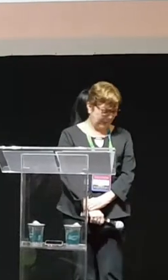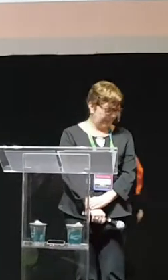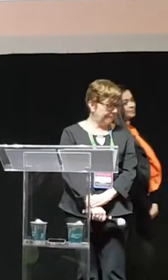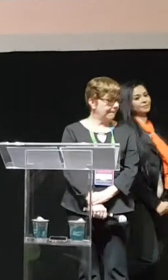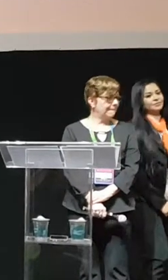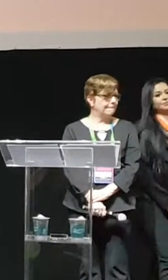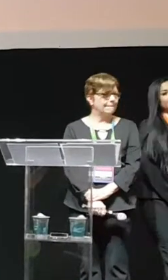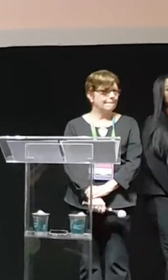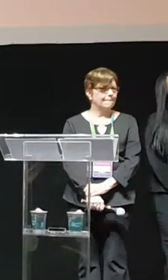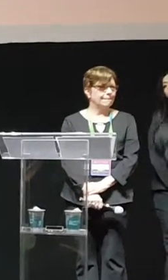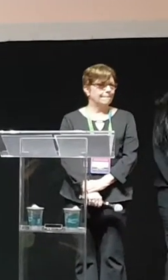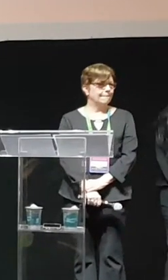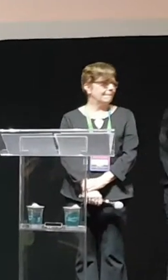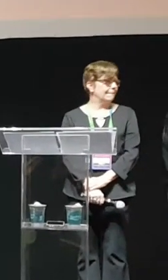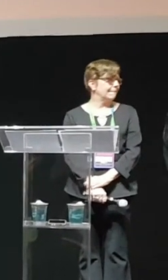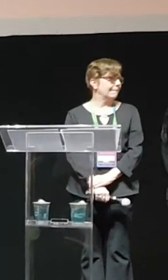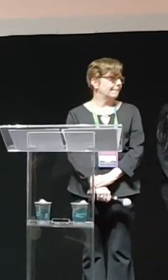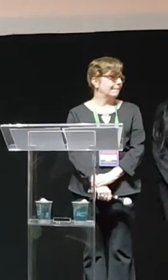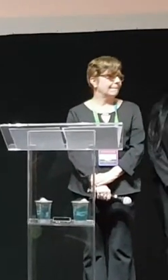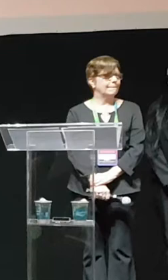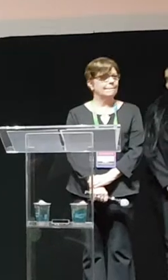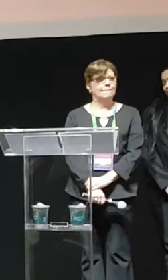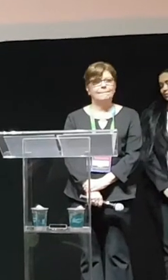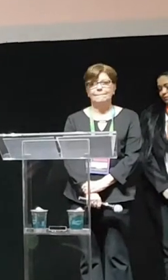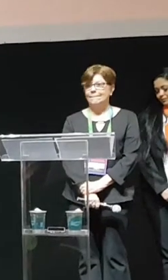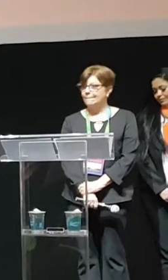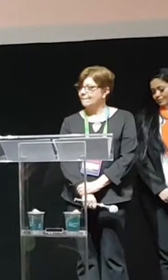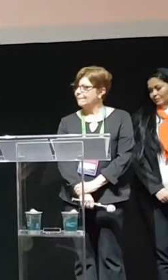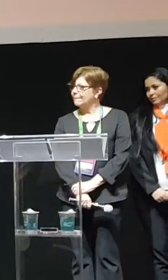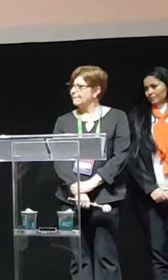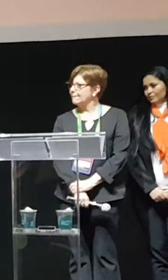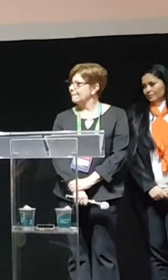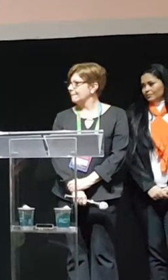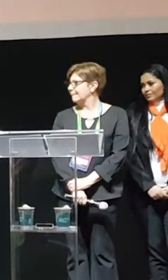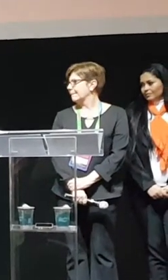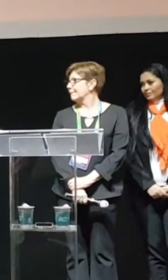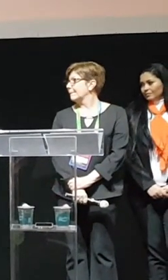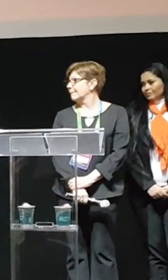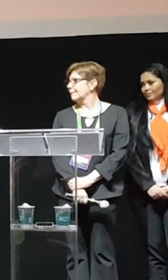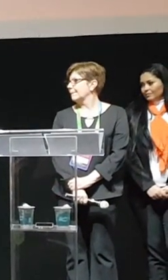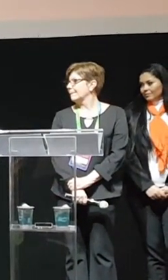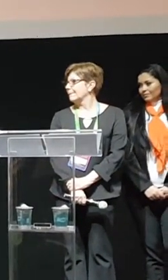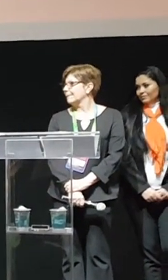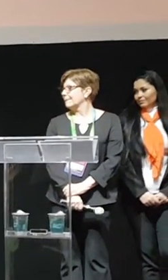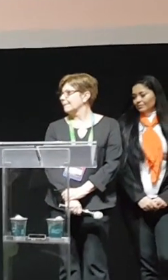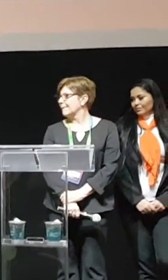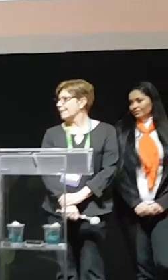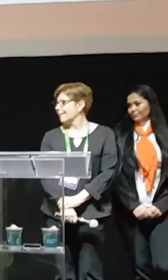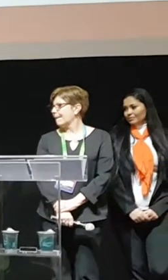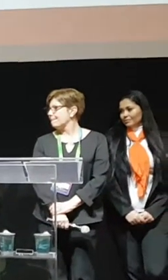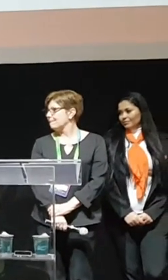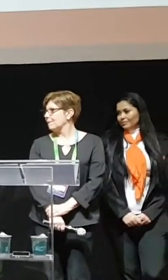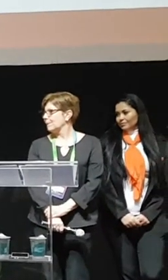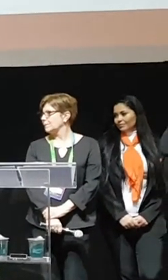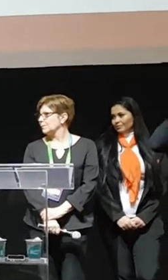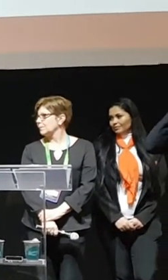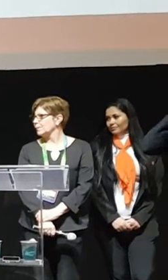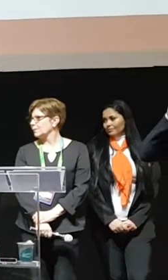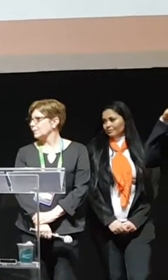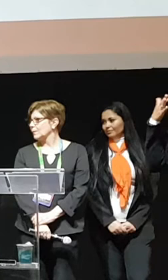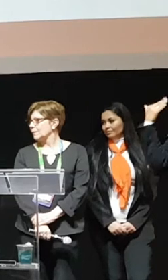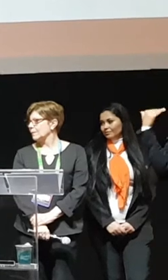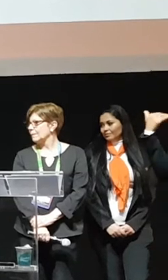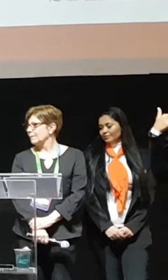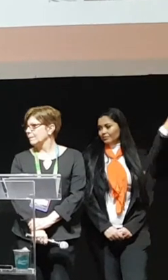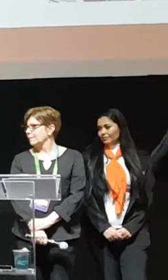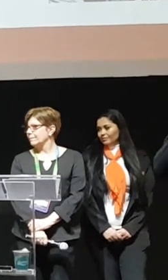Boa tarde. Quero agradecer imensamente, esses dias eu lembrei, isso daqui